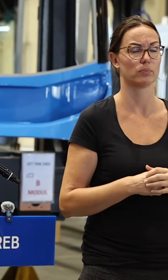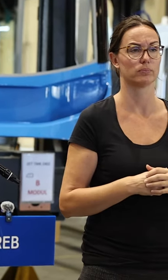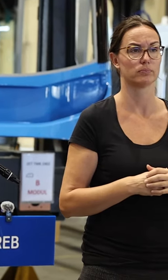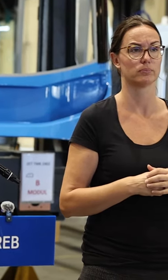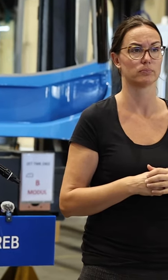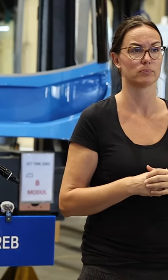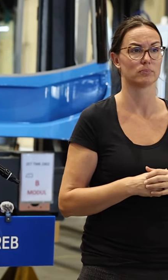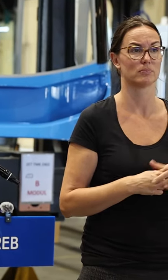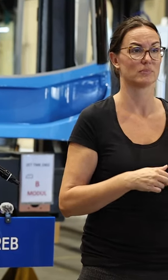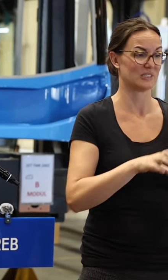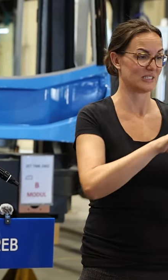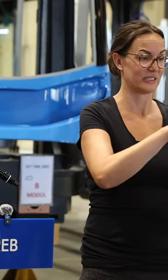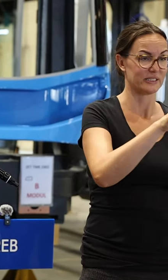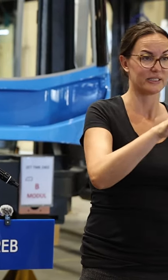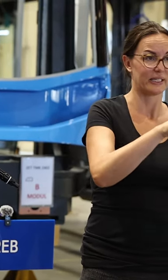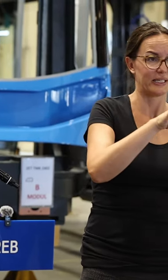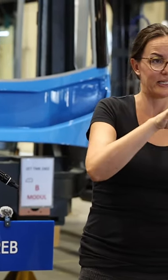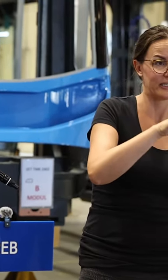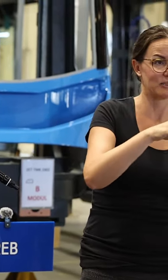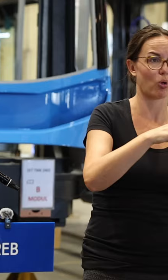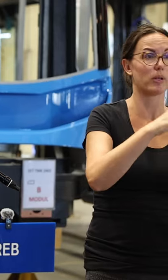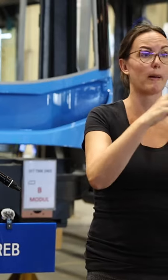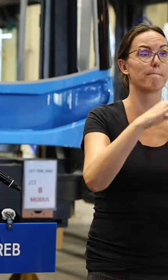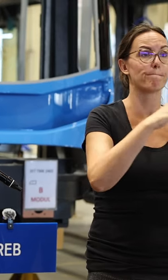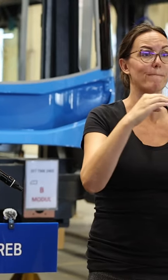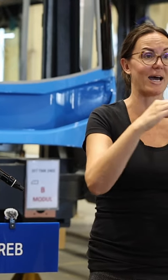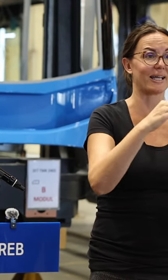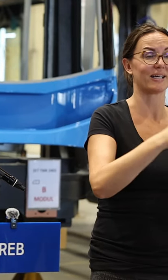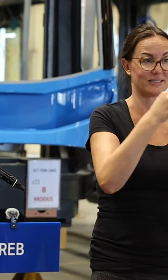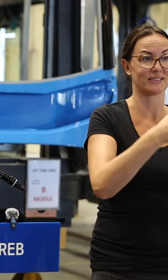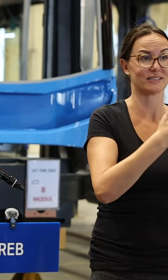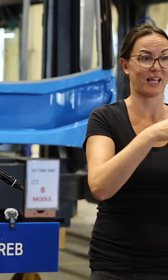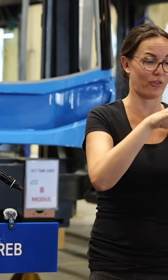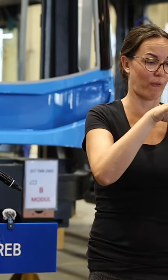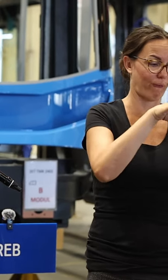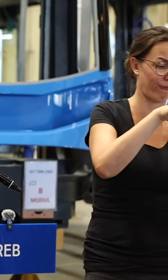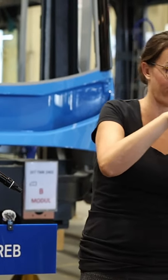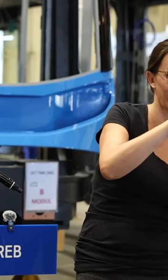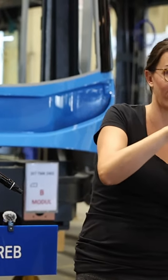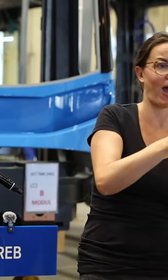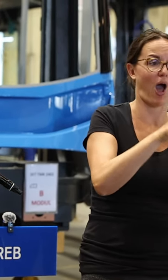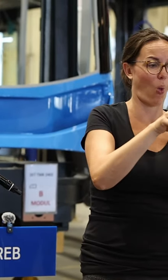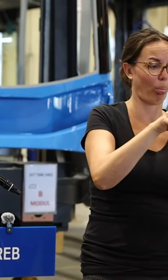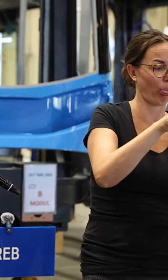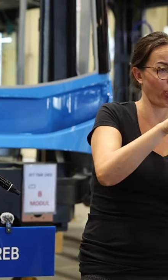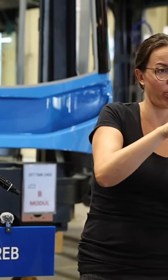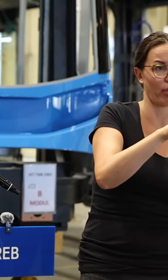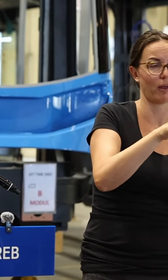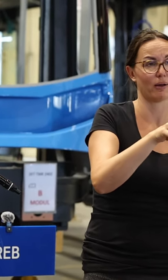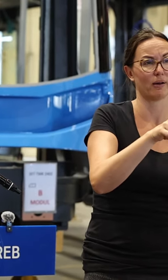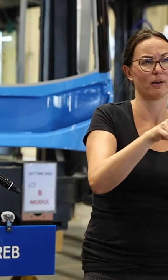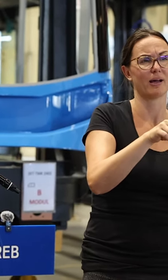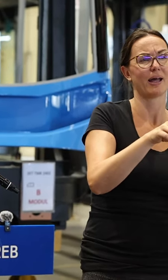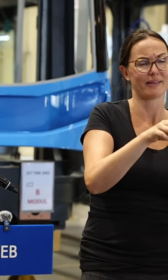Buduće da se puknuće cijeve dogodilo ispod nadzernog parkinga, zbog toga je došlo u gledu muće asfaltnog sloja i oštećeno